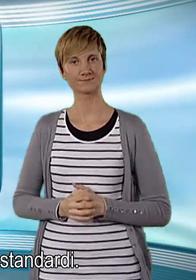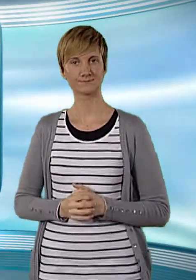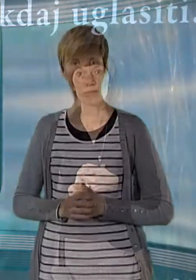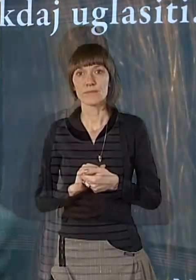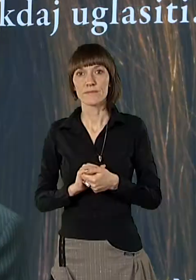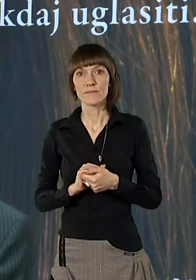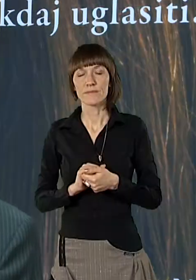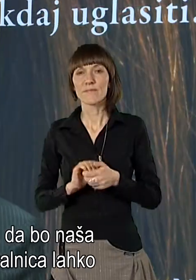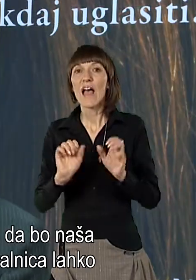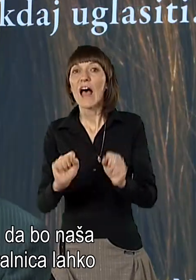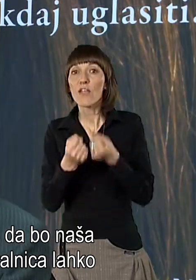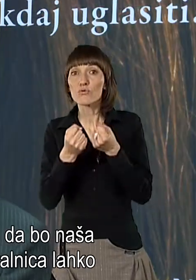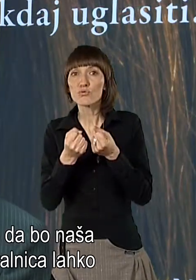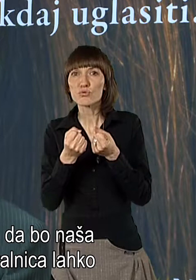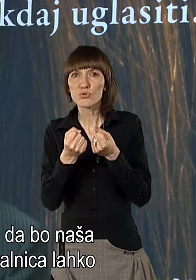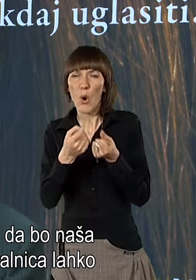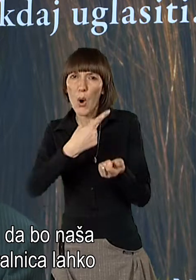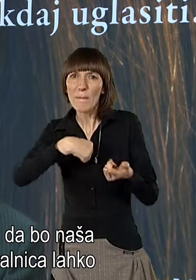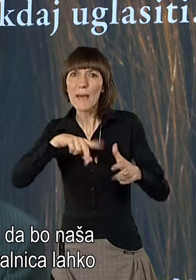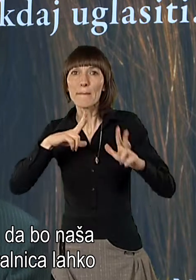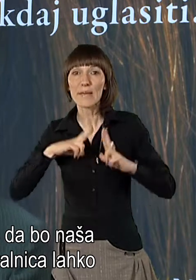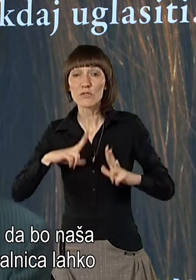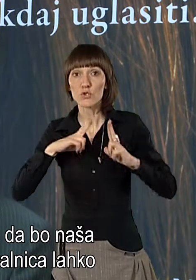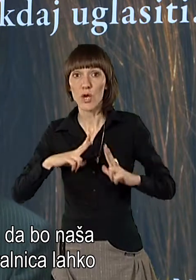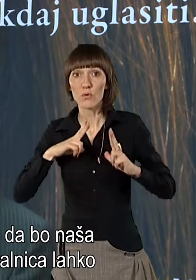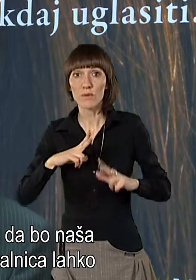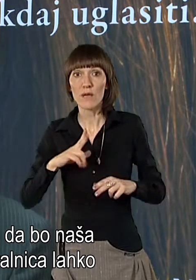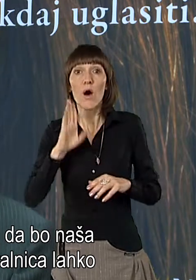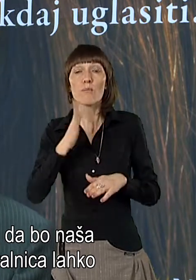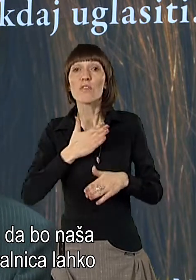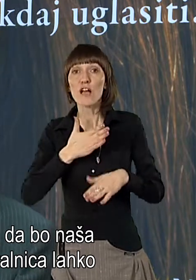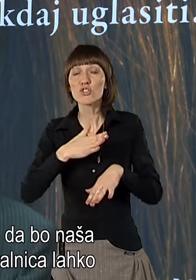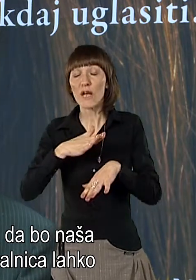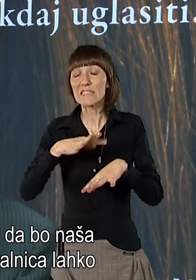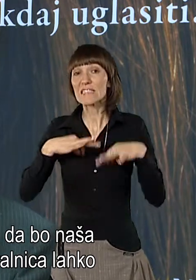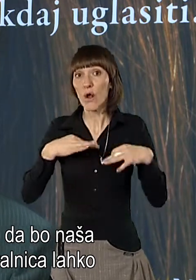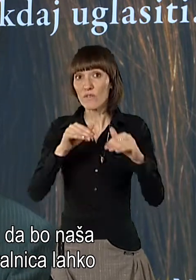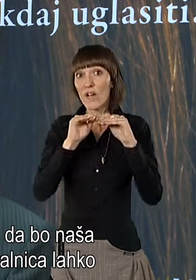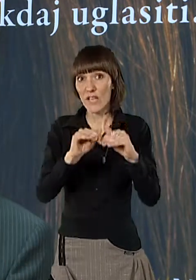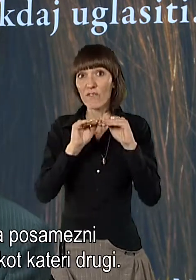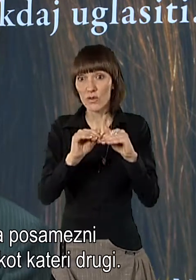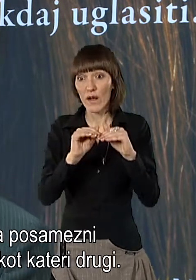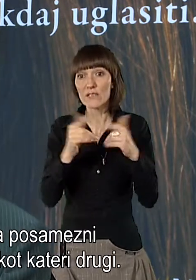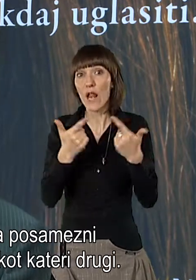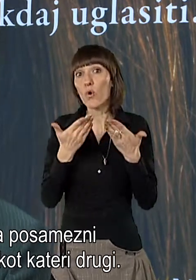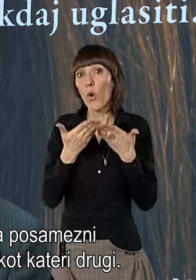Zdaj je težko pričakovati, da bo naša zdravstvena zarobalnica lahko nudila